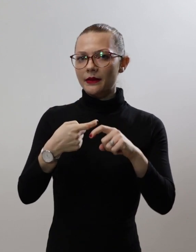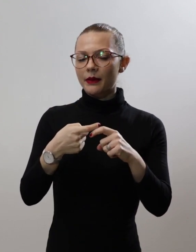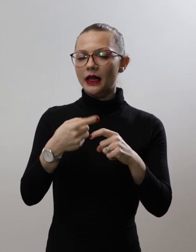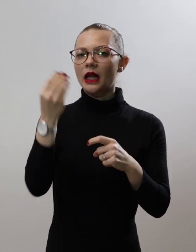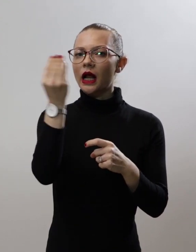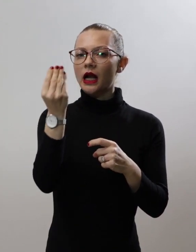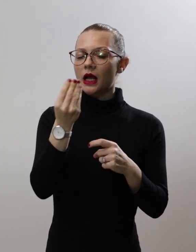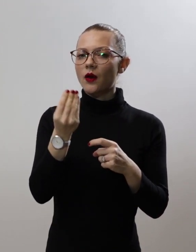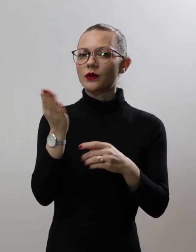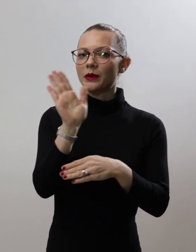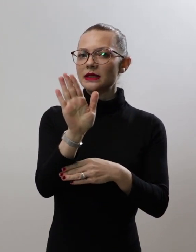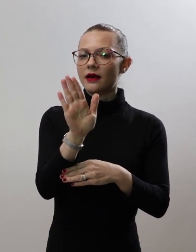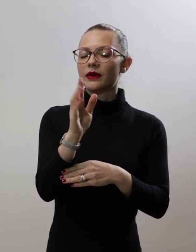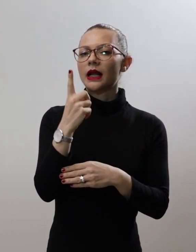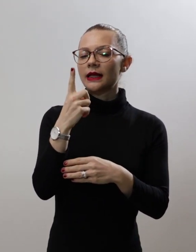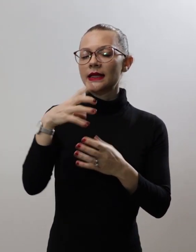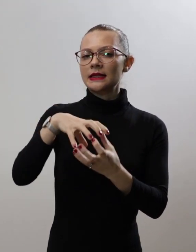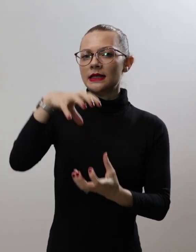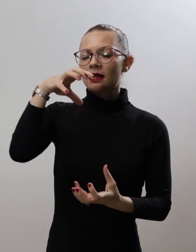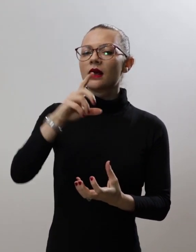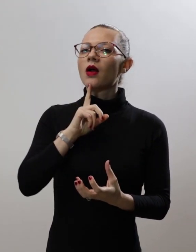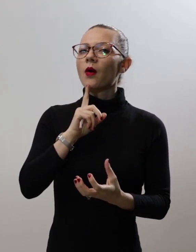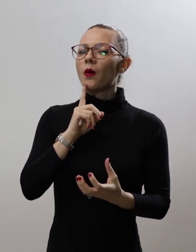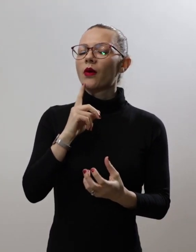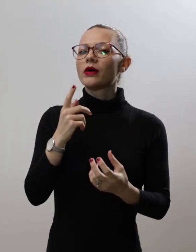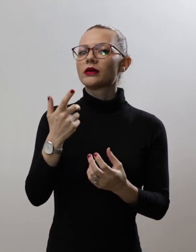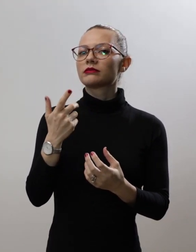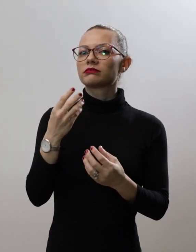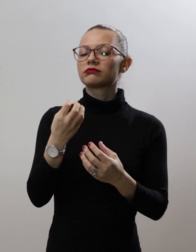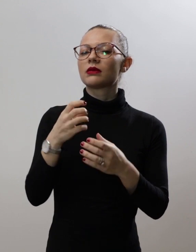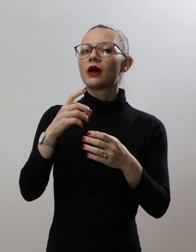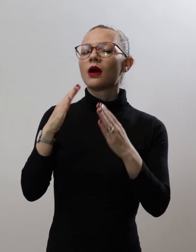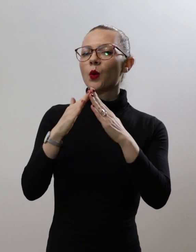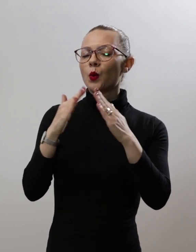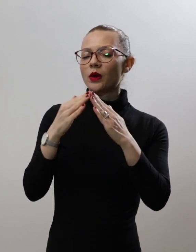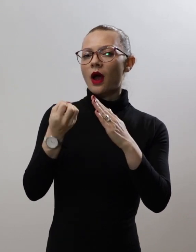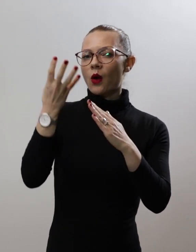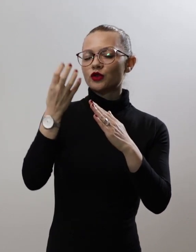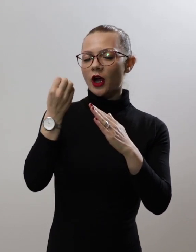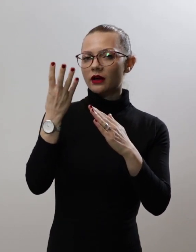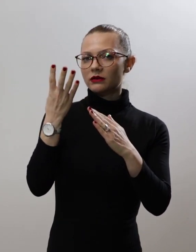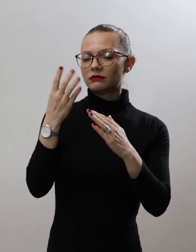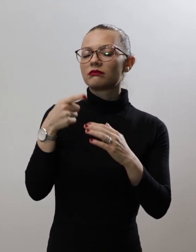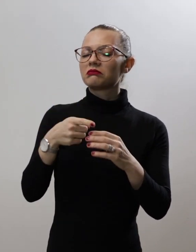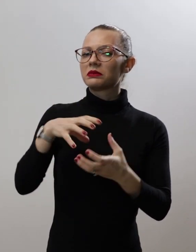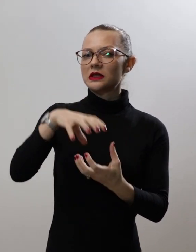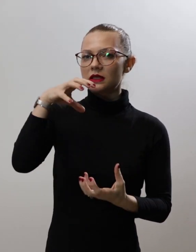представено преко еден цилиндар, кој го символизира оджакот на куќата. На цилиндарот, односно